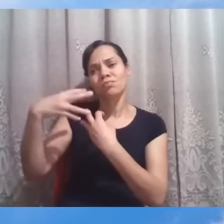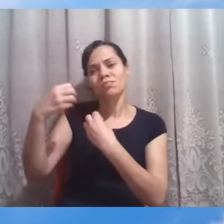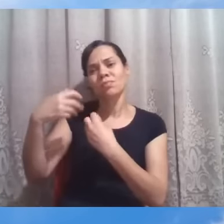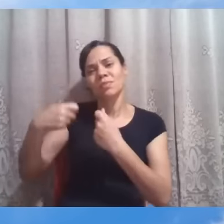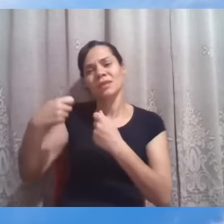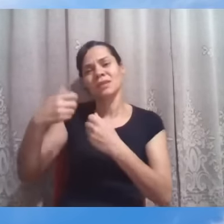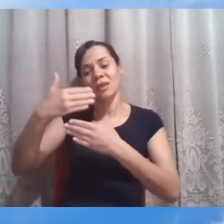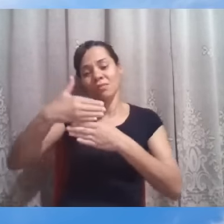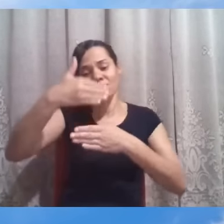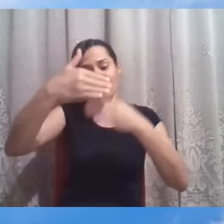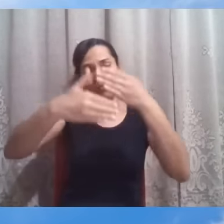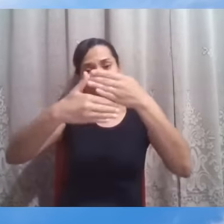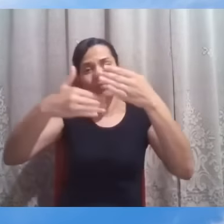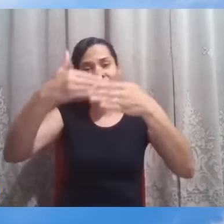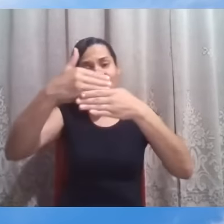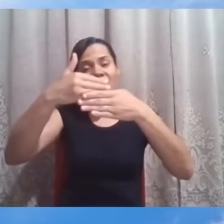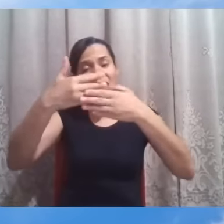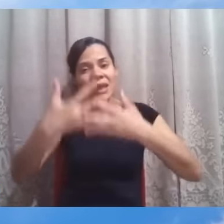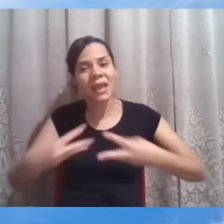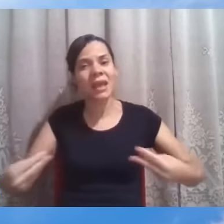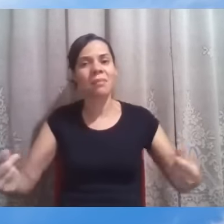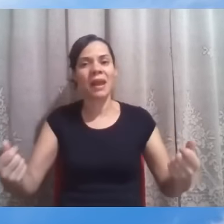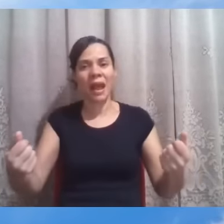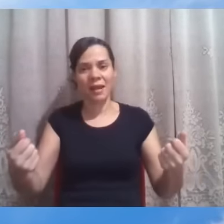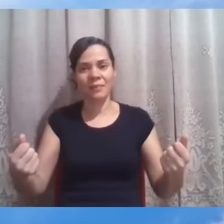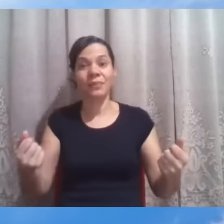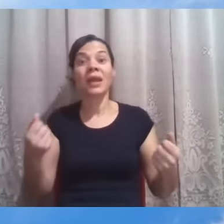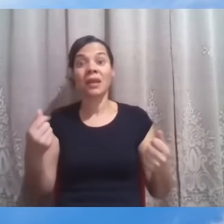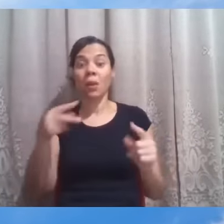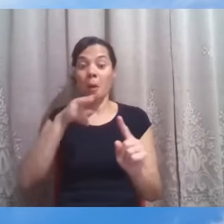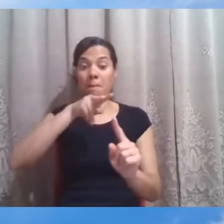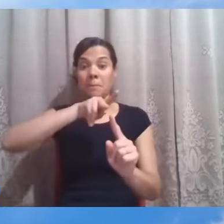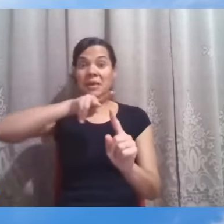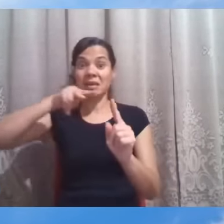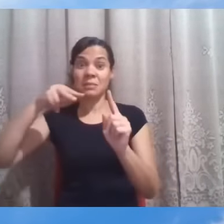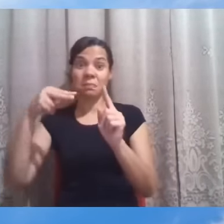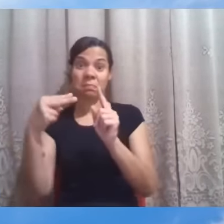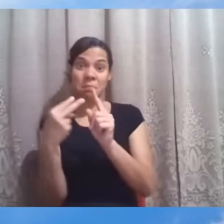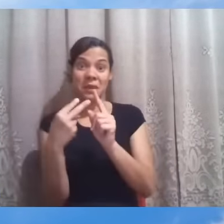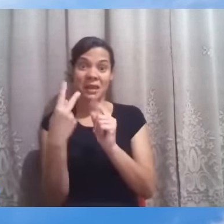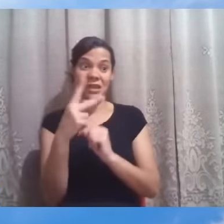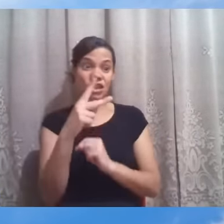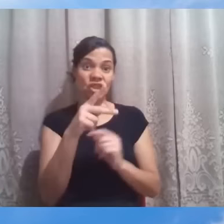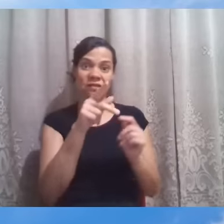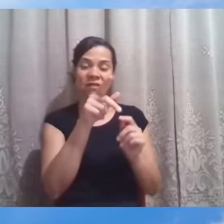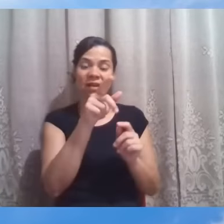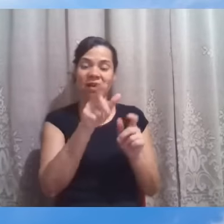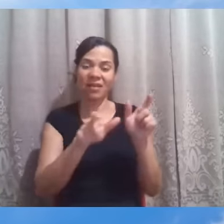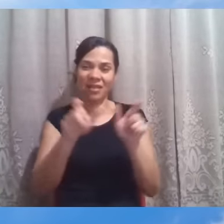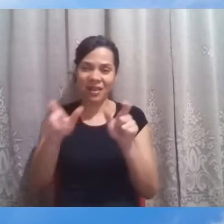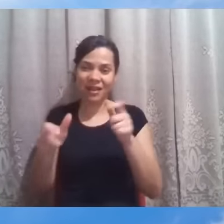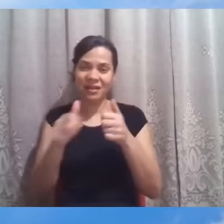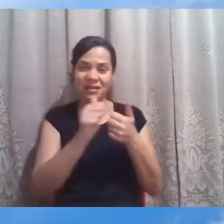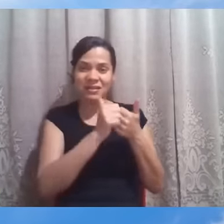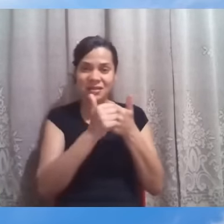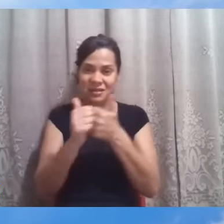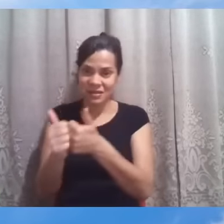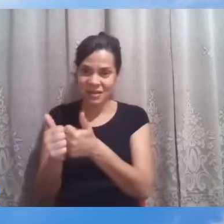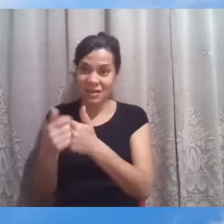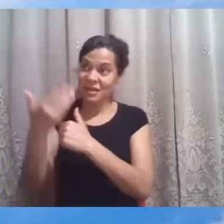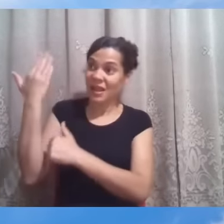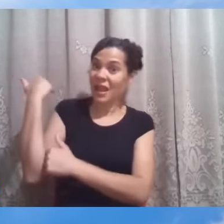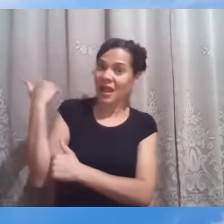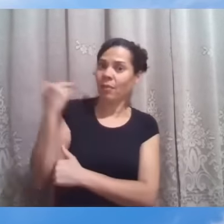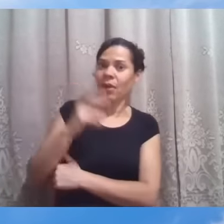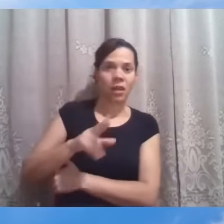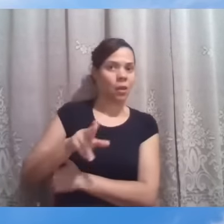construindo. Então, as perspectivas dos discípulos à época com relação aos habitantes de Tiro e Sidon não eram as melhores.